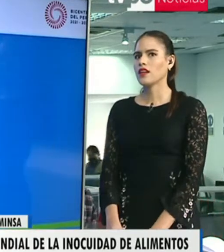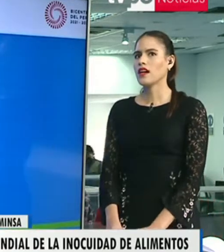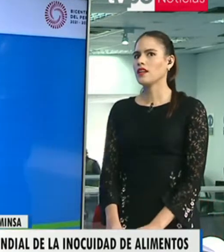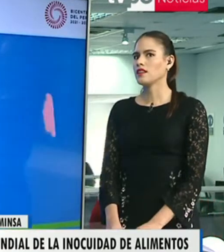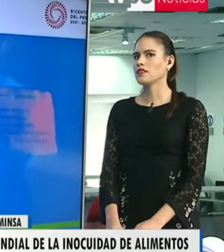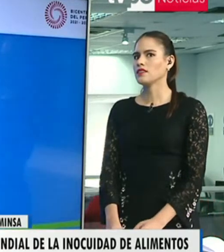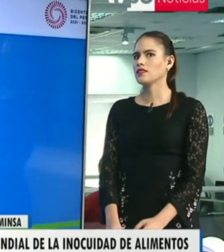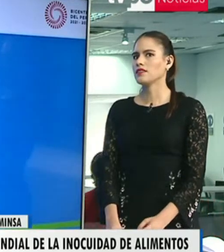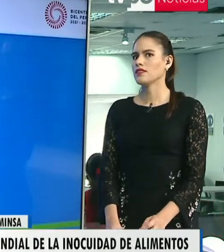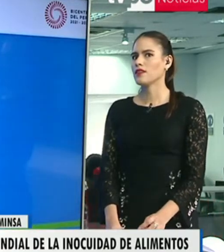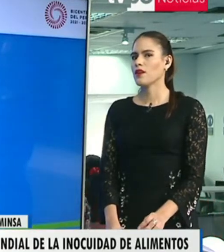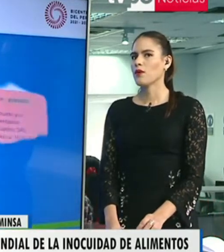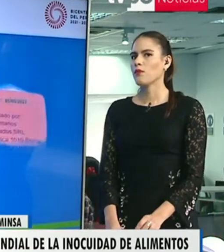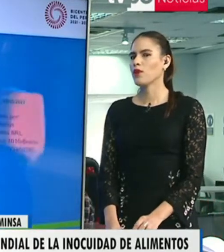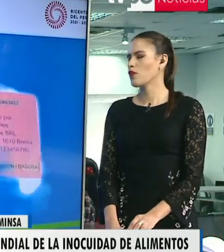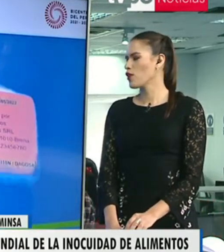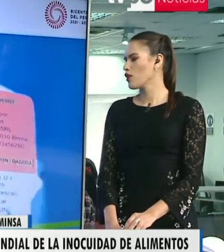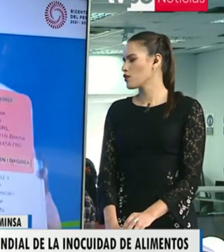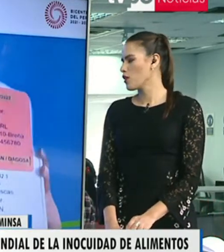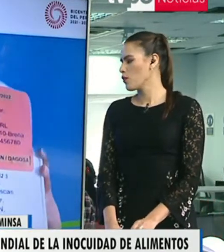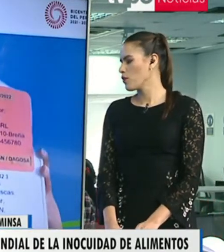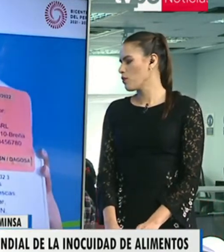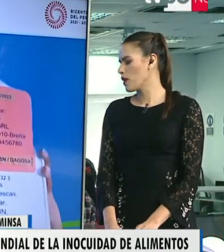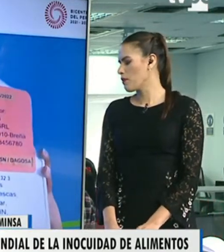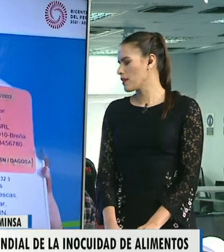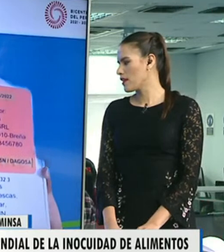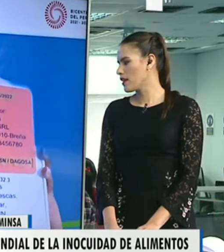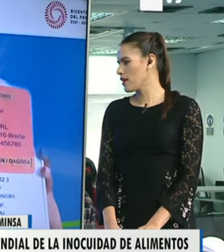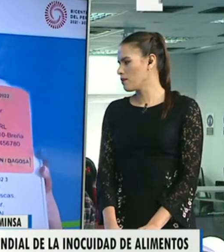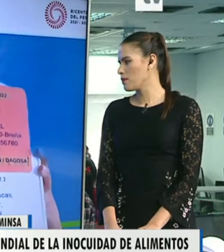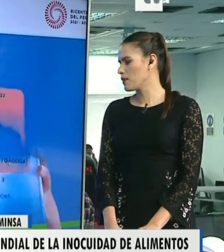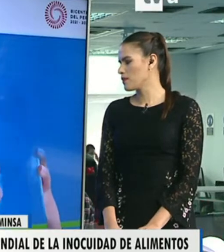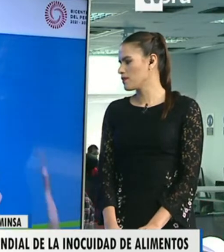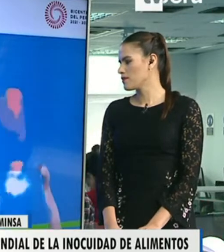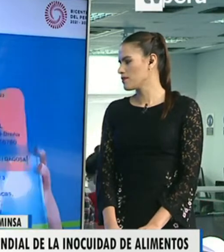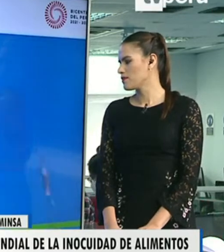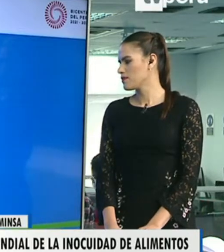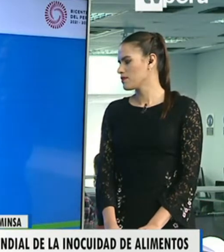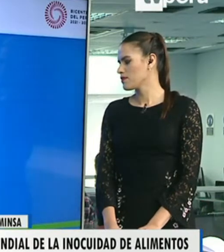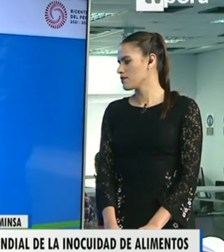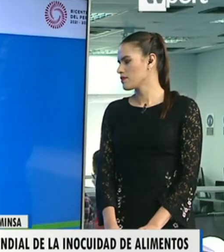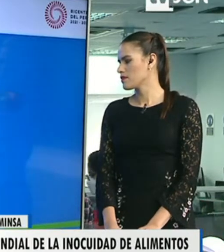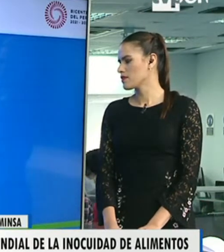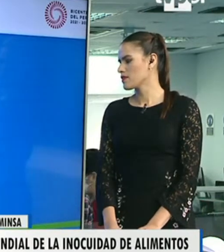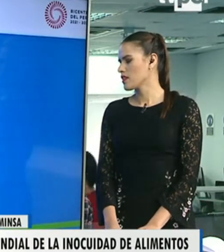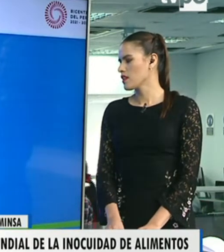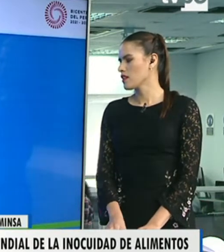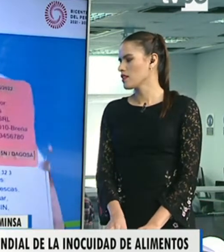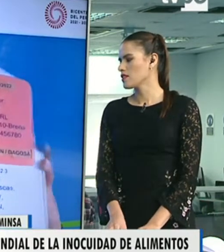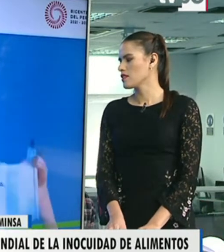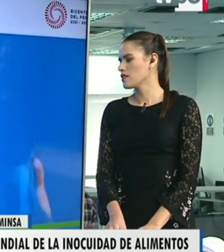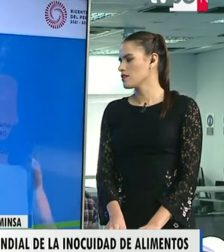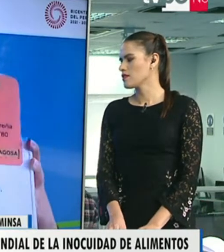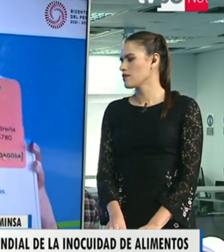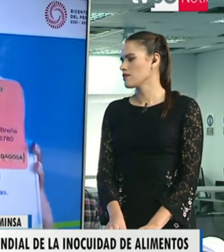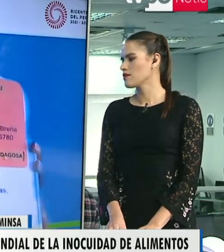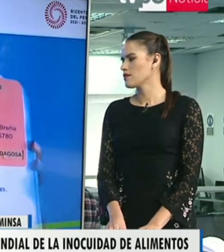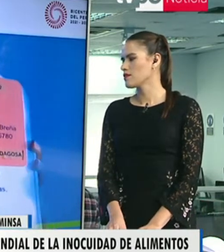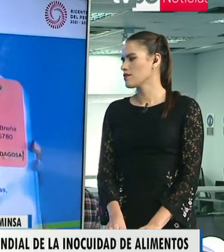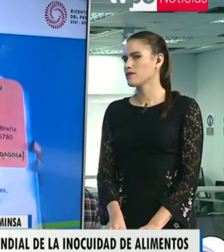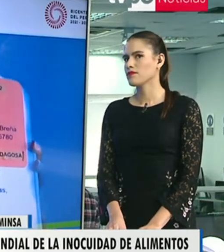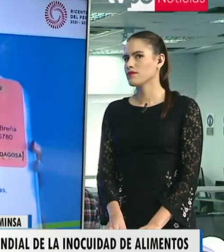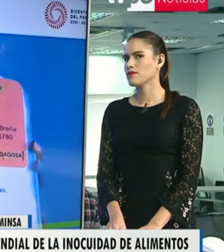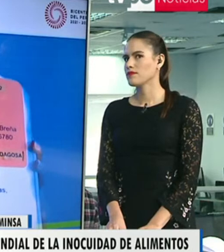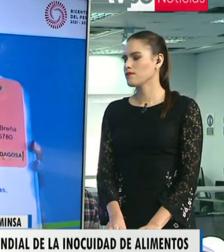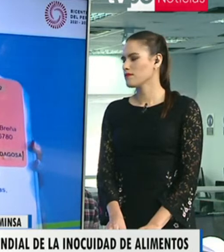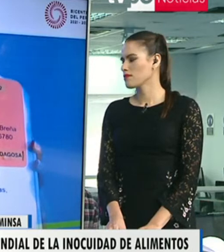¿Ahí? Bueno, creo que no se ve muy bien por la pantalla. Un registro sanitario, bueno, ahí está.